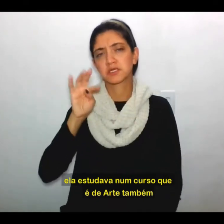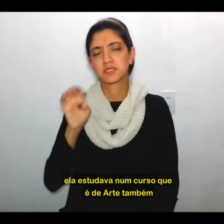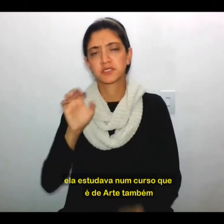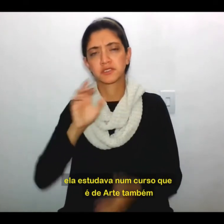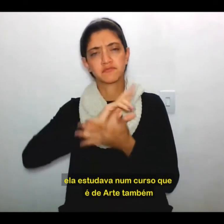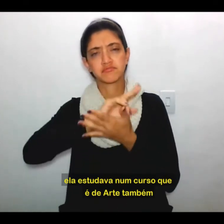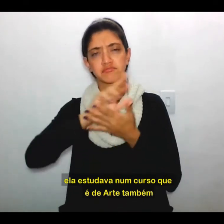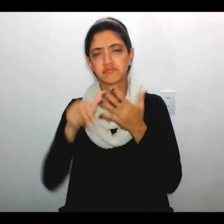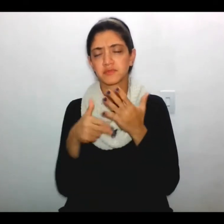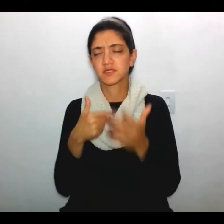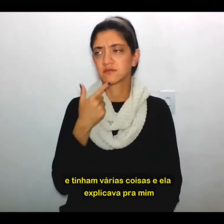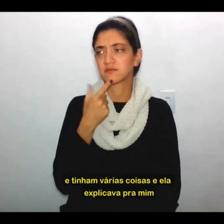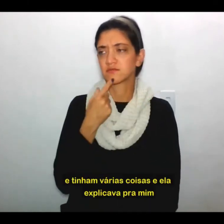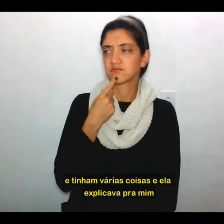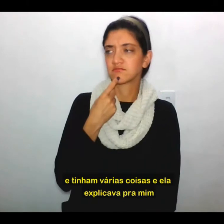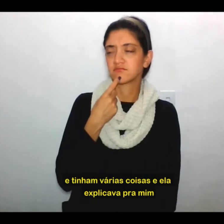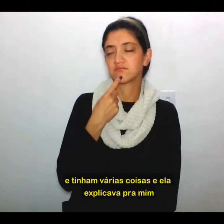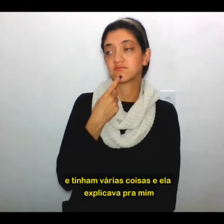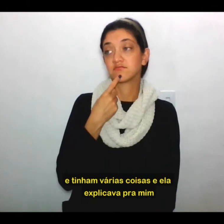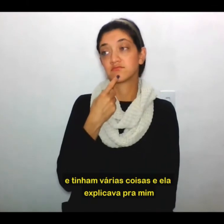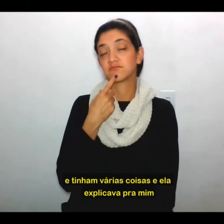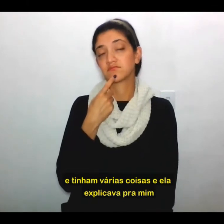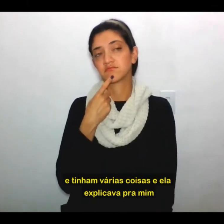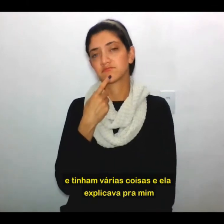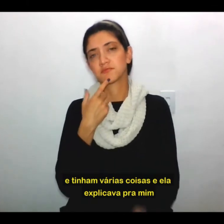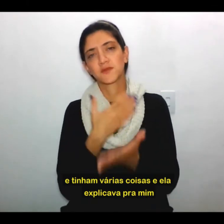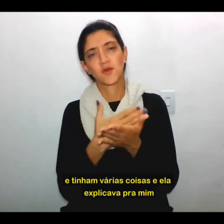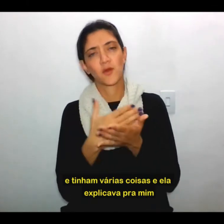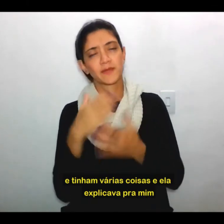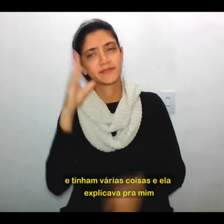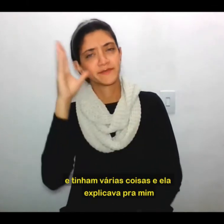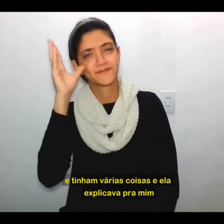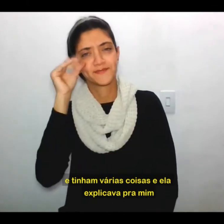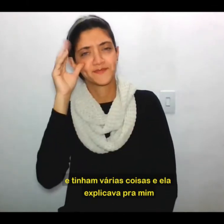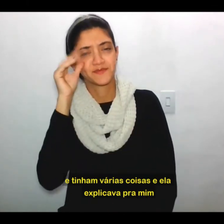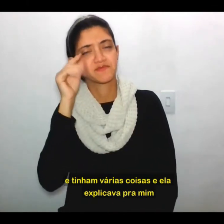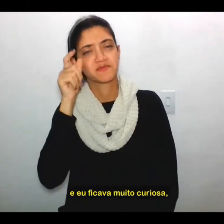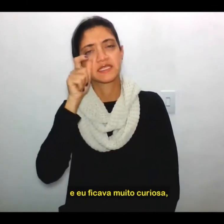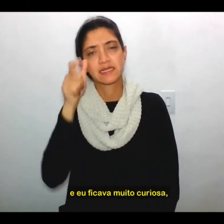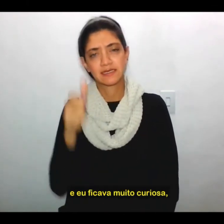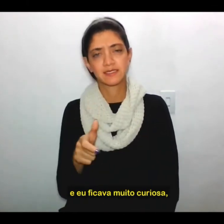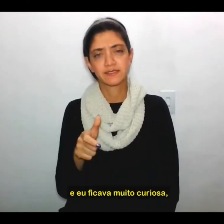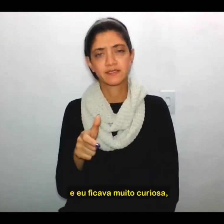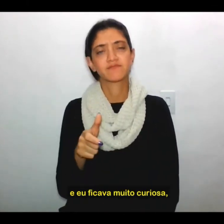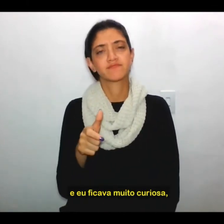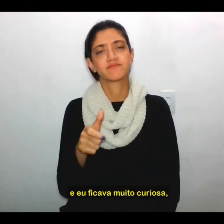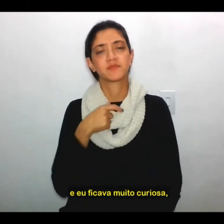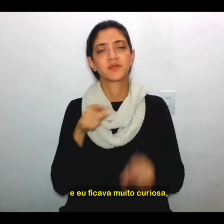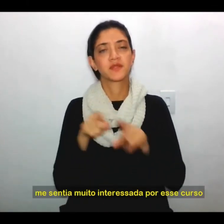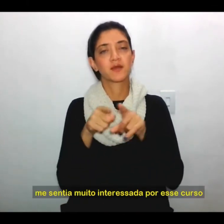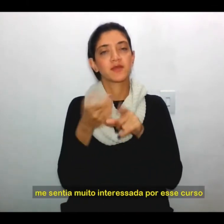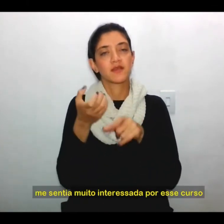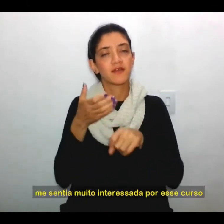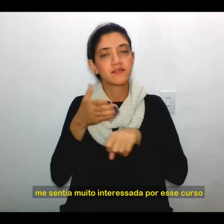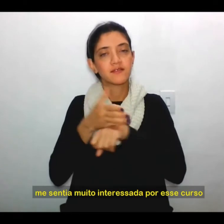também e tinham várias coisas e ela explicava para mim e eu ficava muito curiosa, me sentia muito